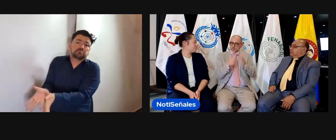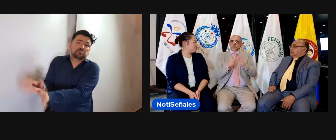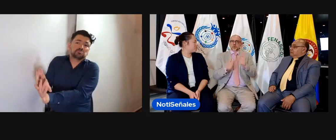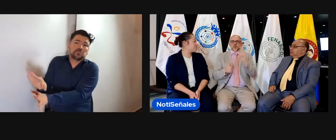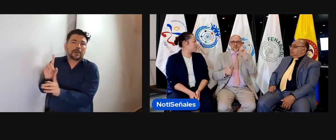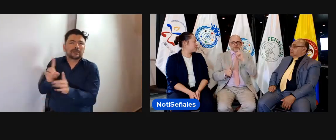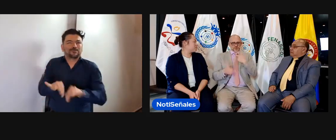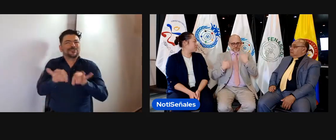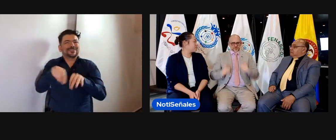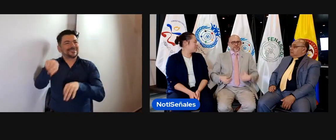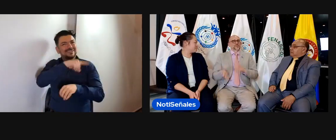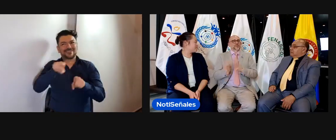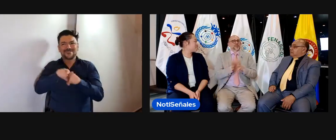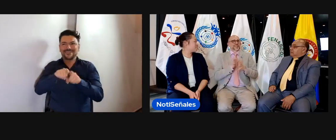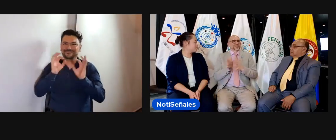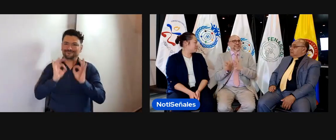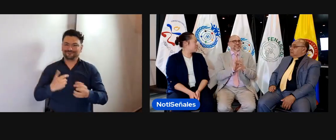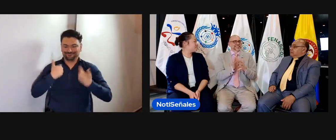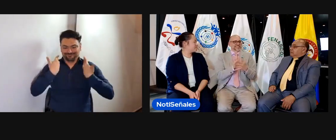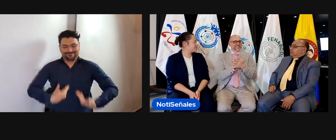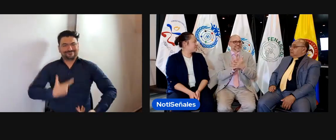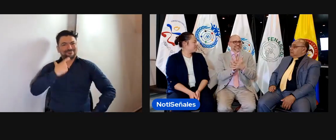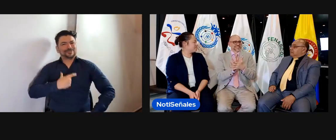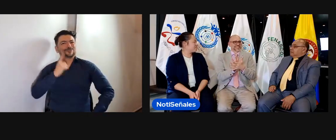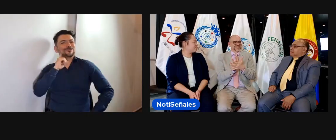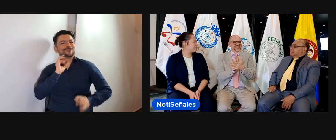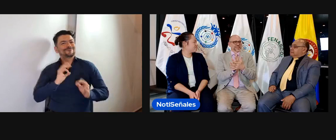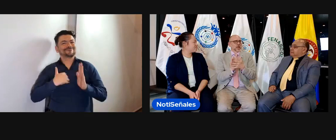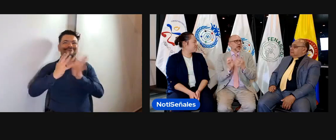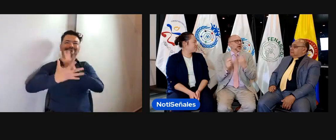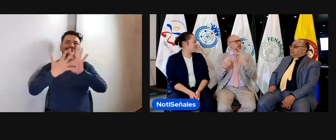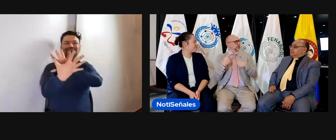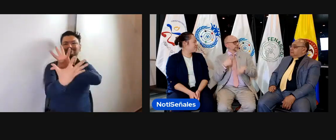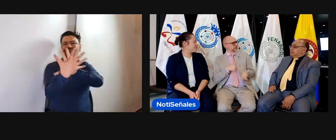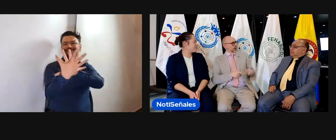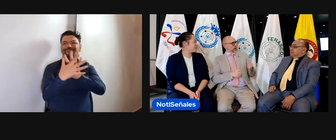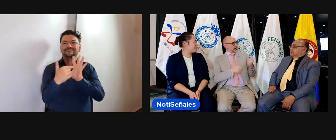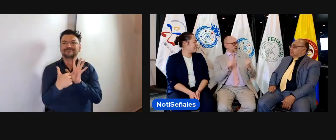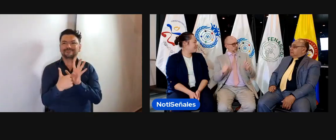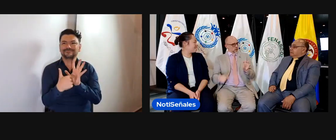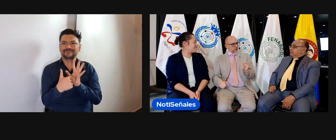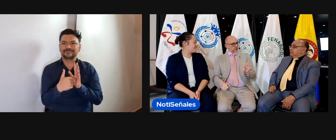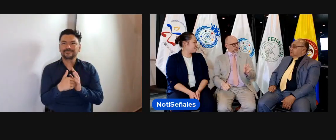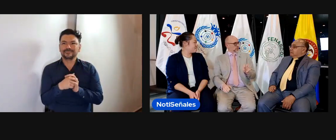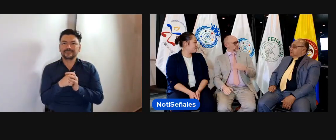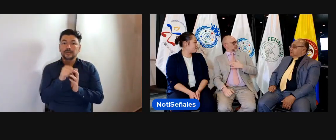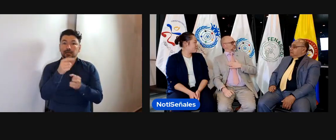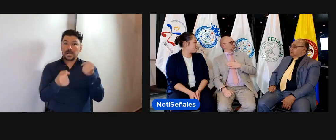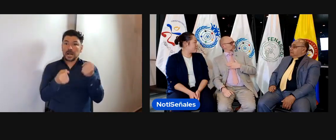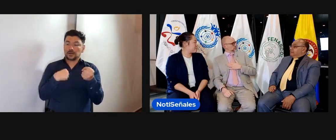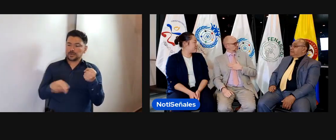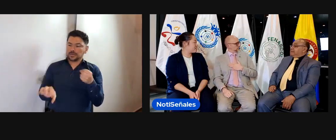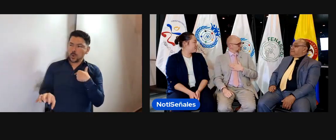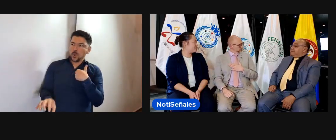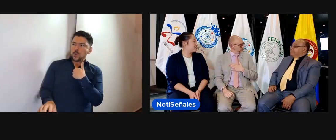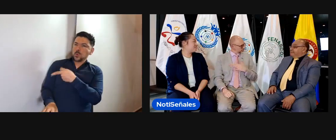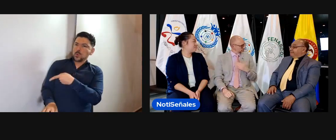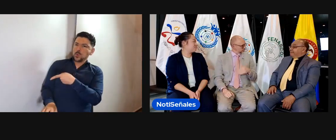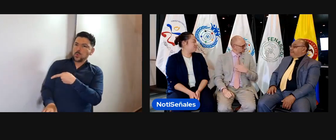ícono antiguo que se está utilizando, y más bien utilizar el de la lengua de señas. Ahora, eso que tú me dices de los